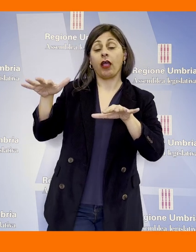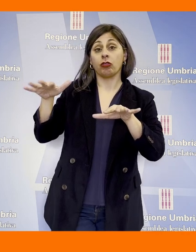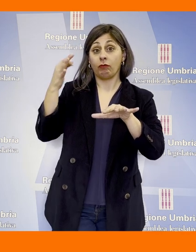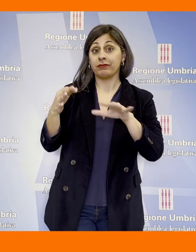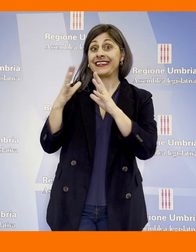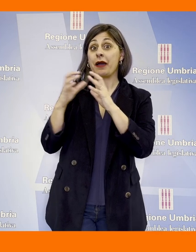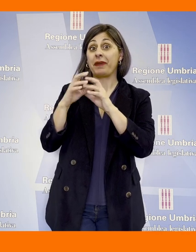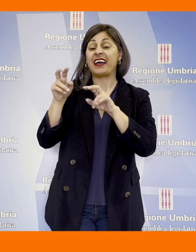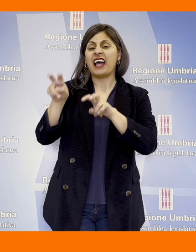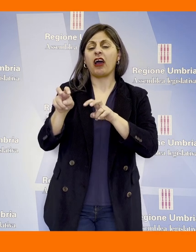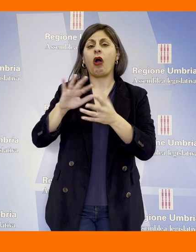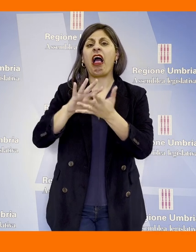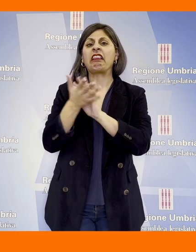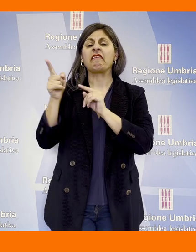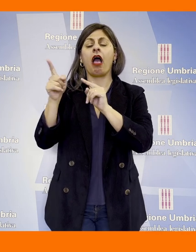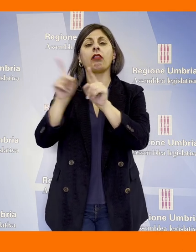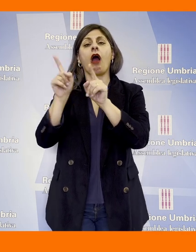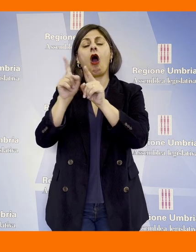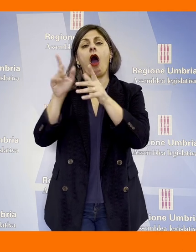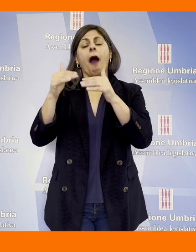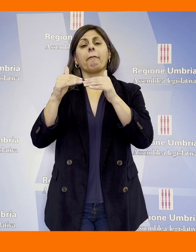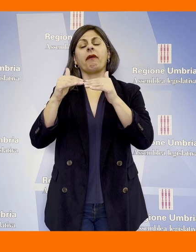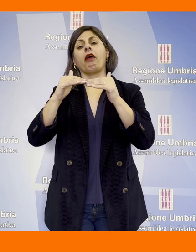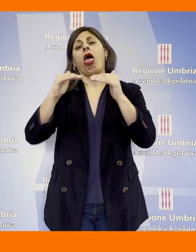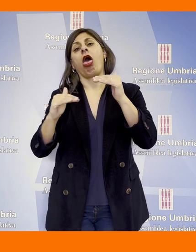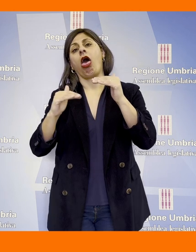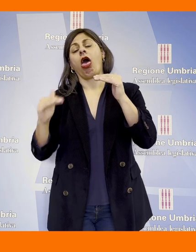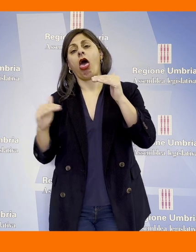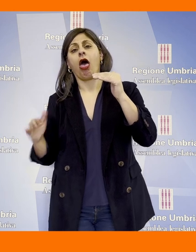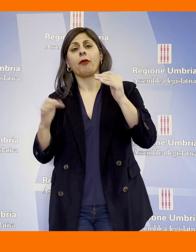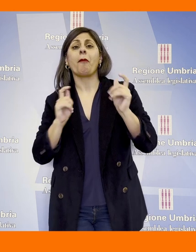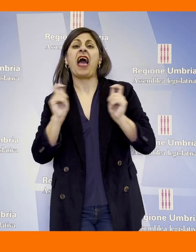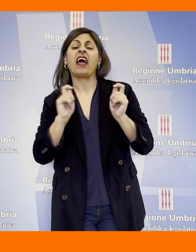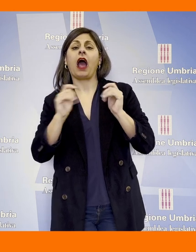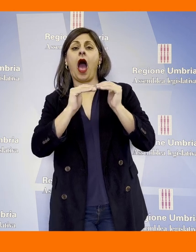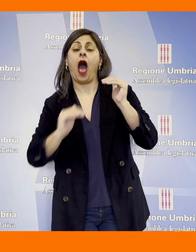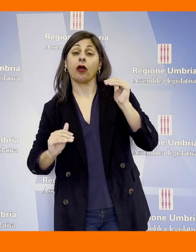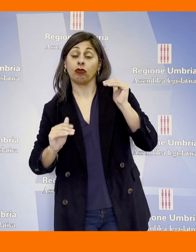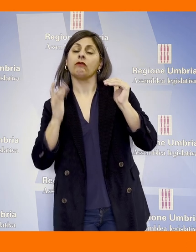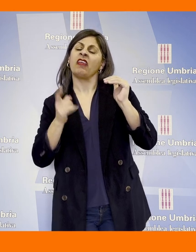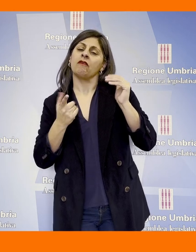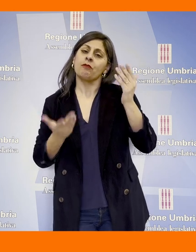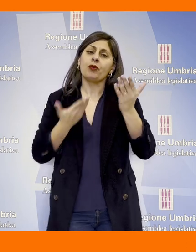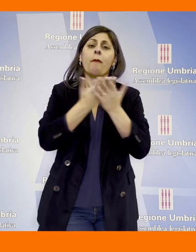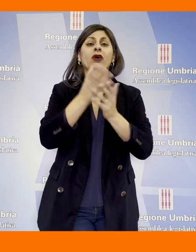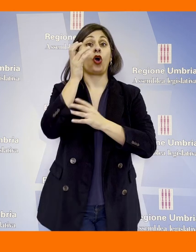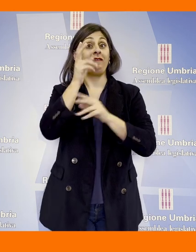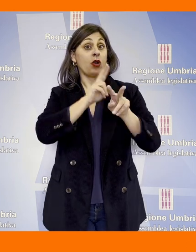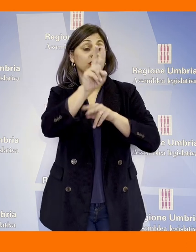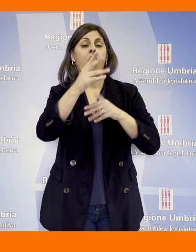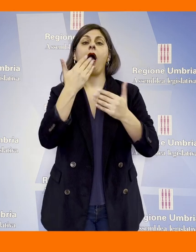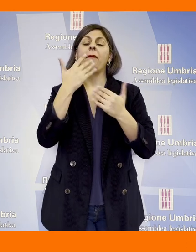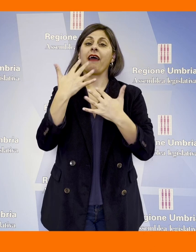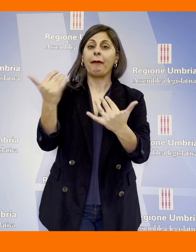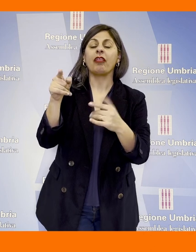relegano le imprese agricole in una condizione di subordine e di subalternità all'interno del mercato con una proposta al Governo nazionale e al